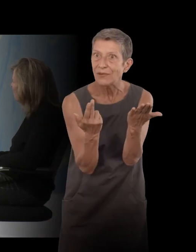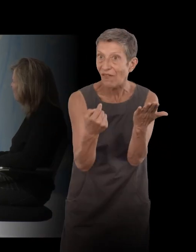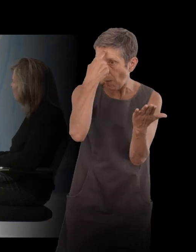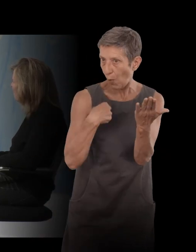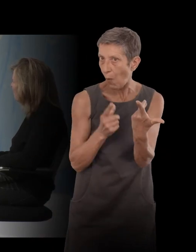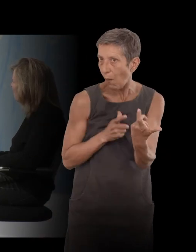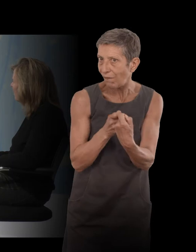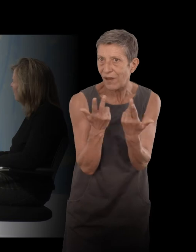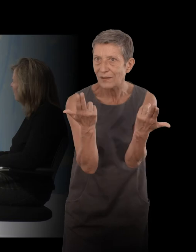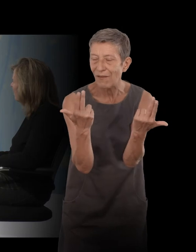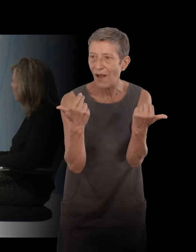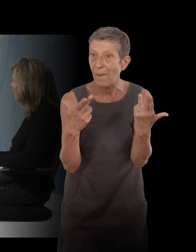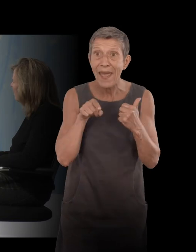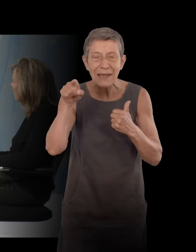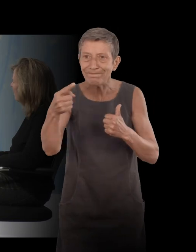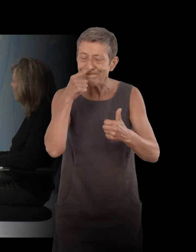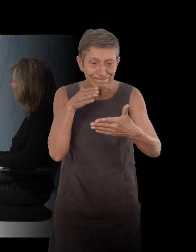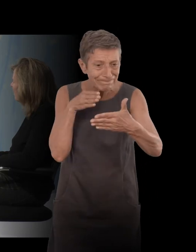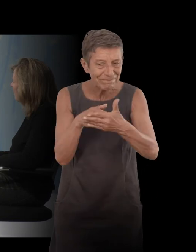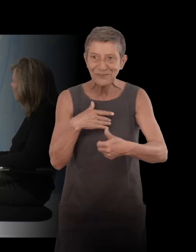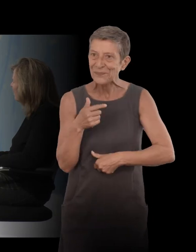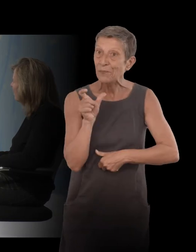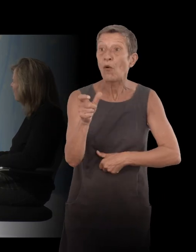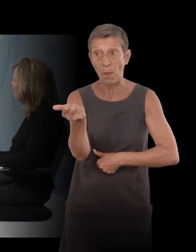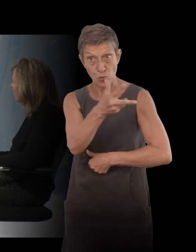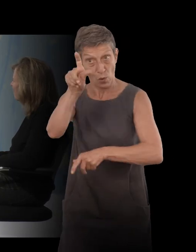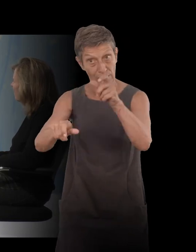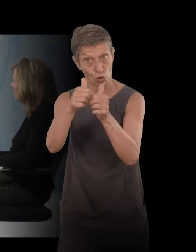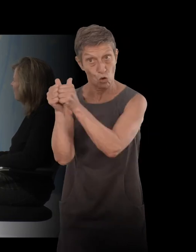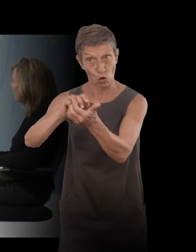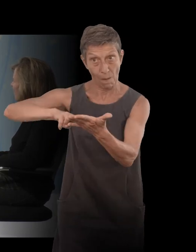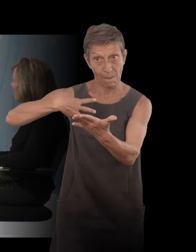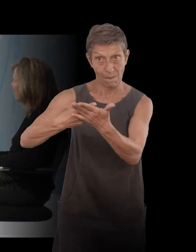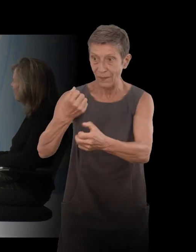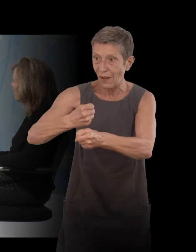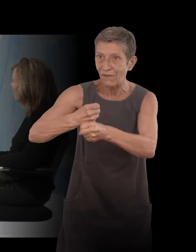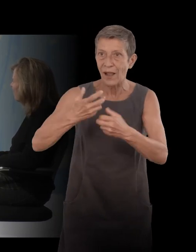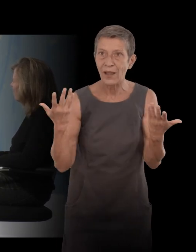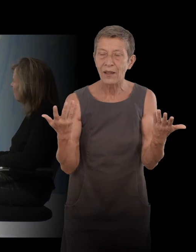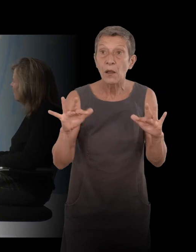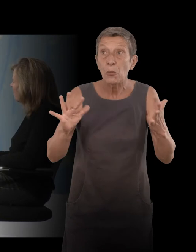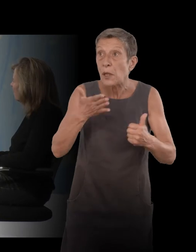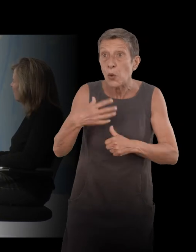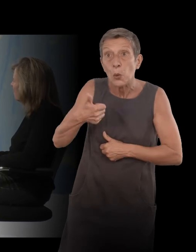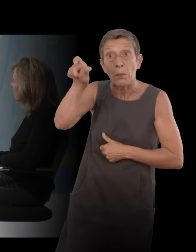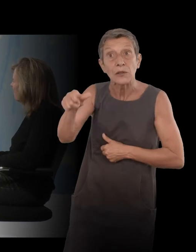Il y avait des mots. Ils faisaient ça à plusieurs, en plus. Alors, peut-être qu'il fallait une seule personne pour le faire, je ne sais pas.